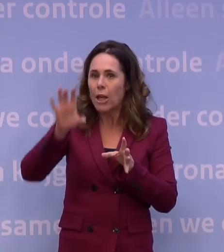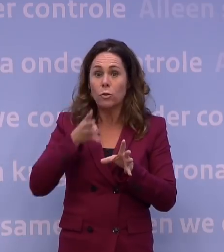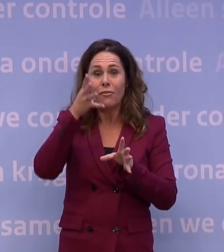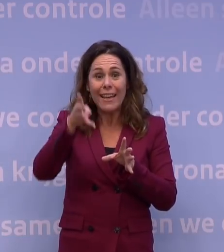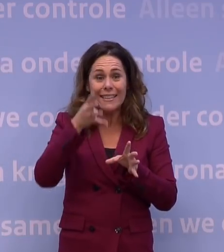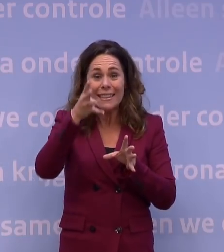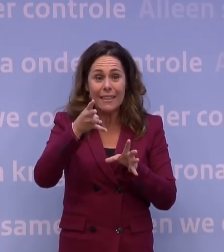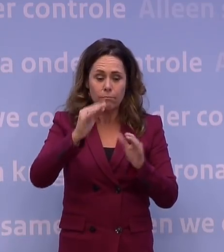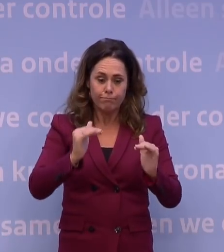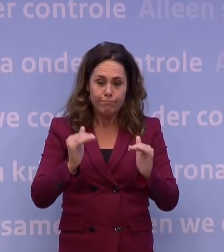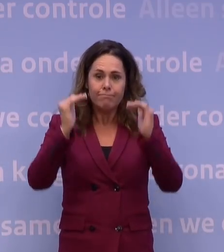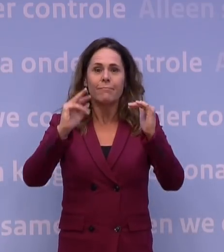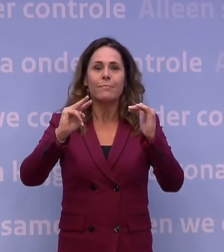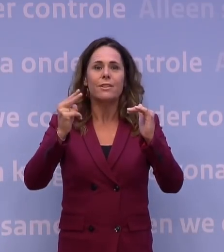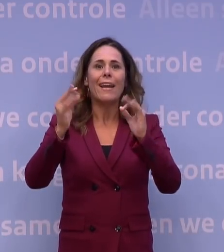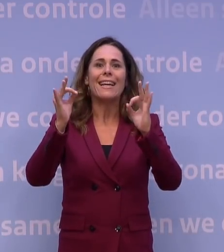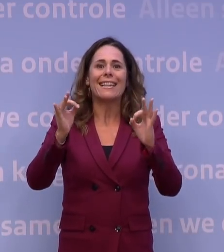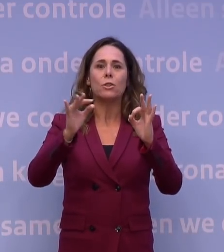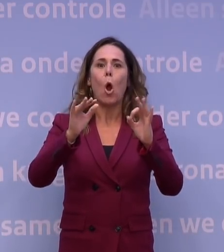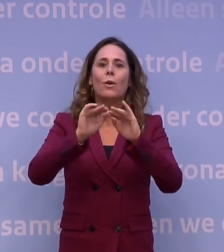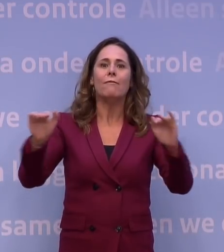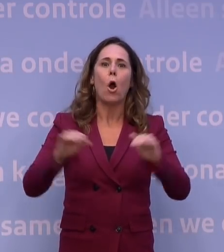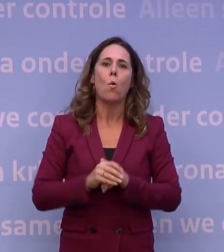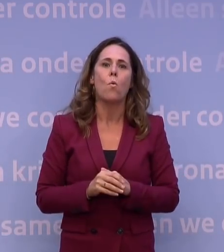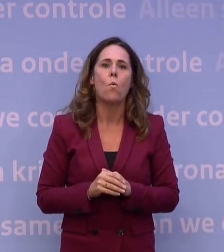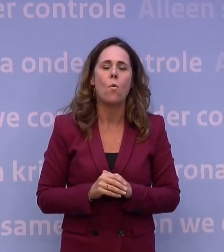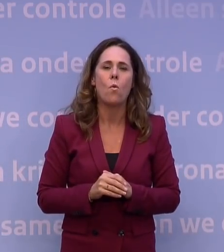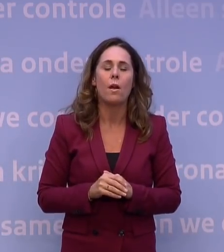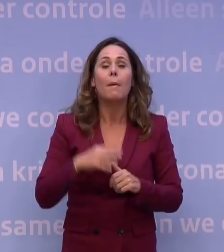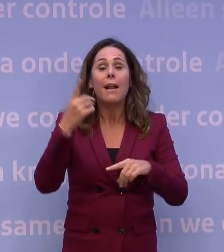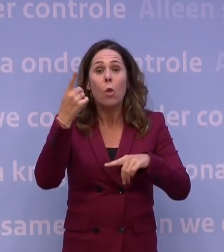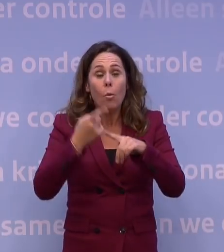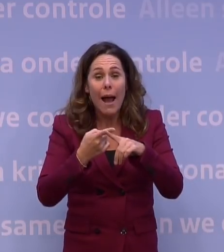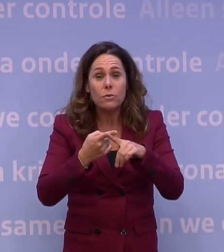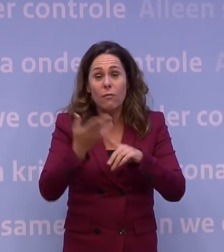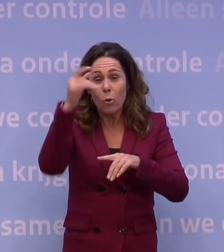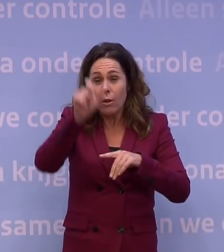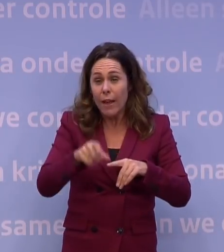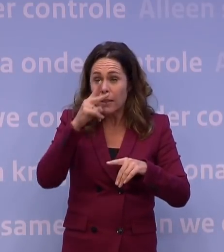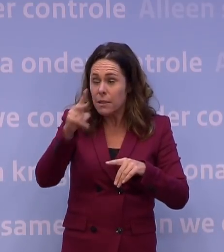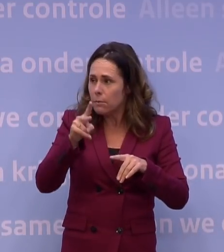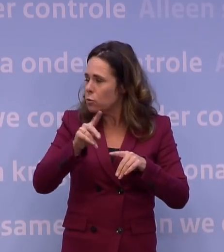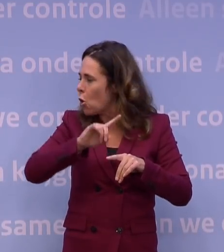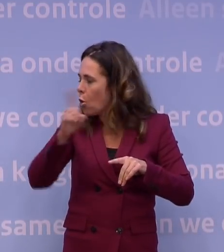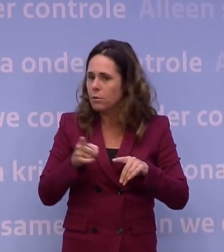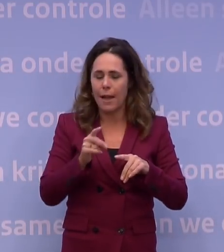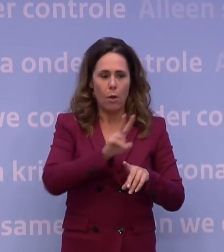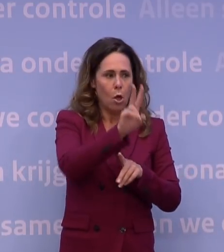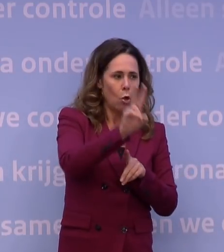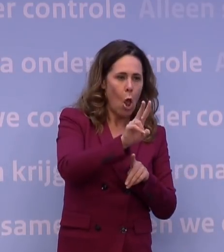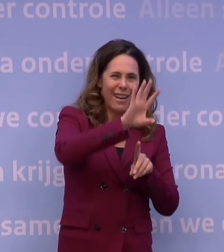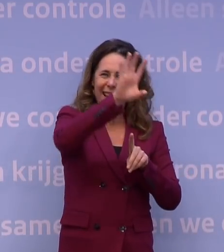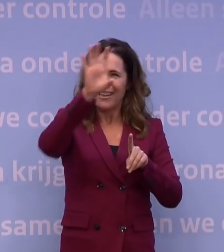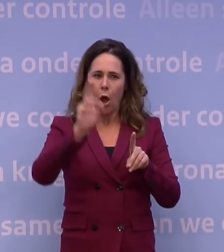opgeschaald naar het tweede risiconiveau. Maar nogmaals, wat we zagen vorige week, is dat het zo snel gaat, dus het verschieten van kleur van zo'n